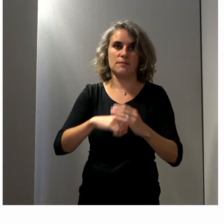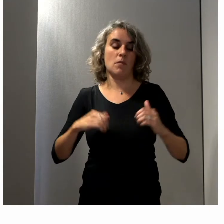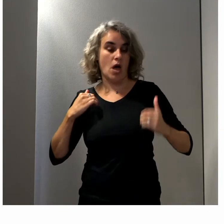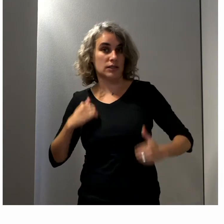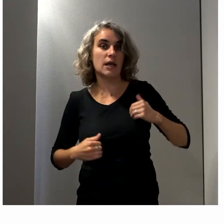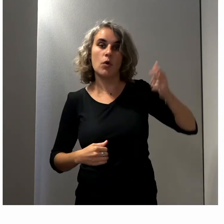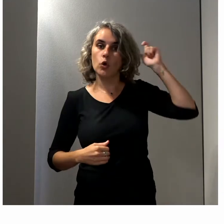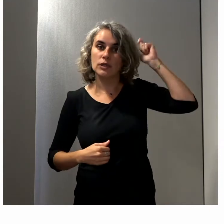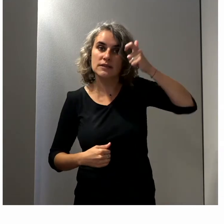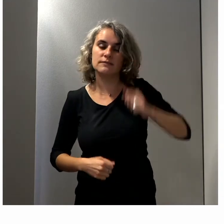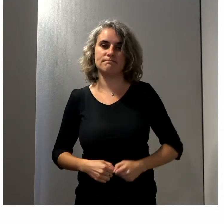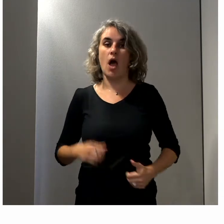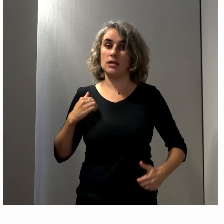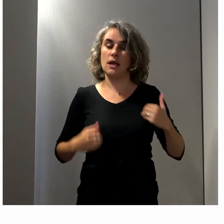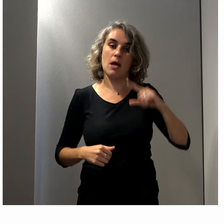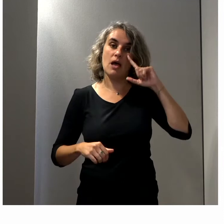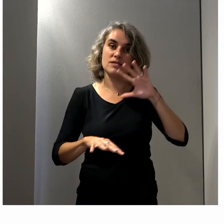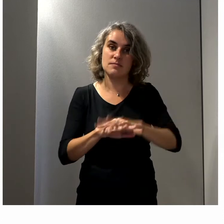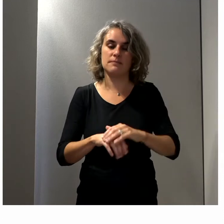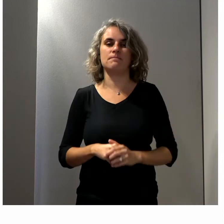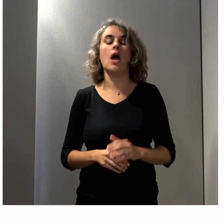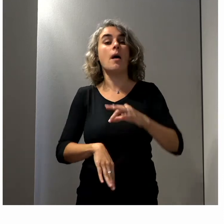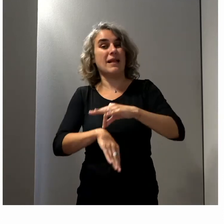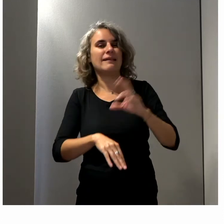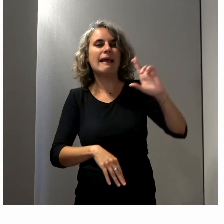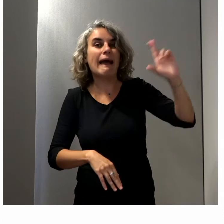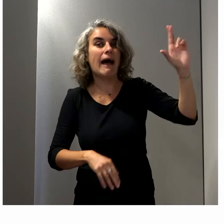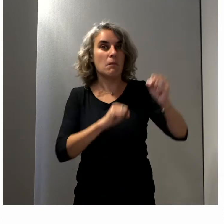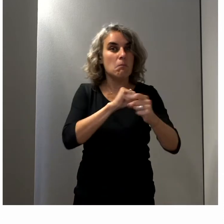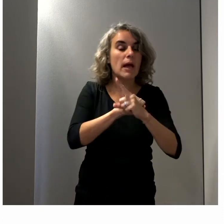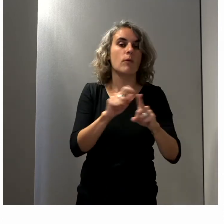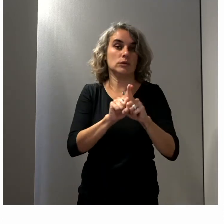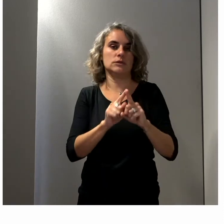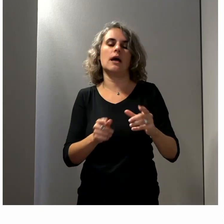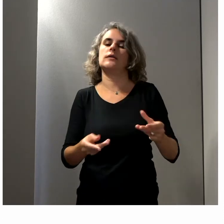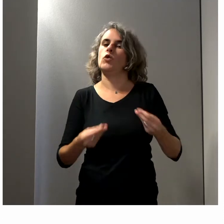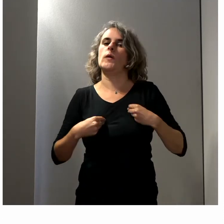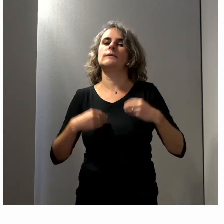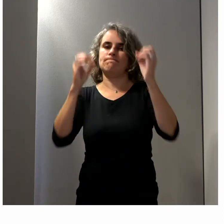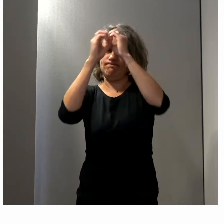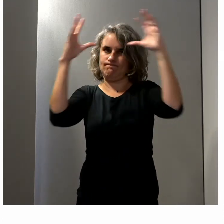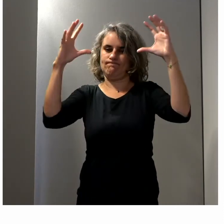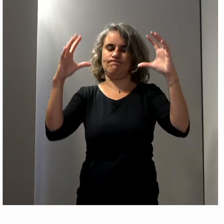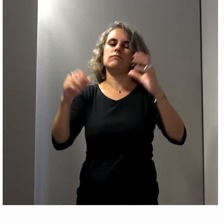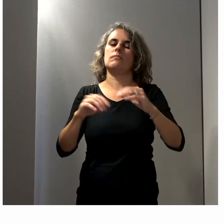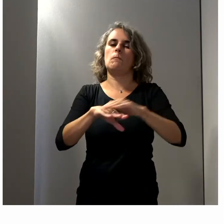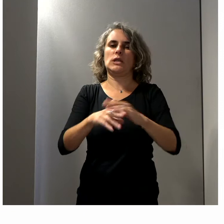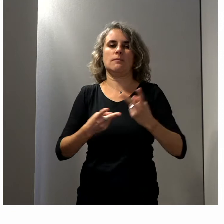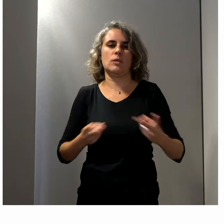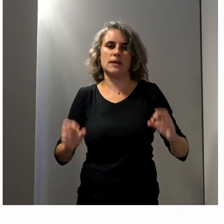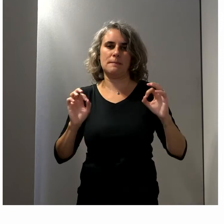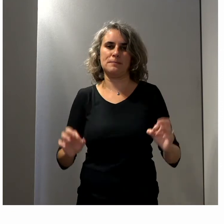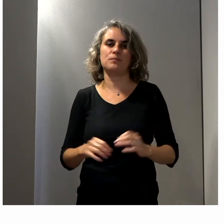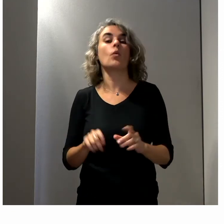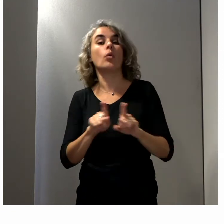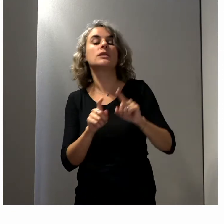tous les handicaps invisibles, sur les maladies rares également, qui ont une implication sur les politiques publiques. Nous avons également veillé à la parité.